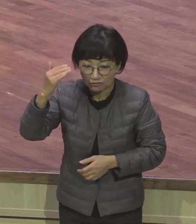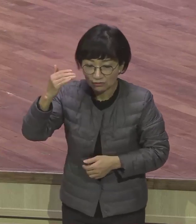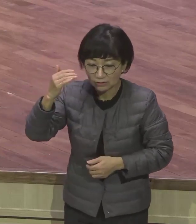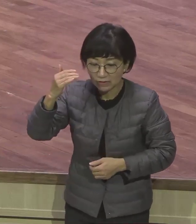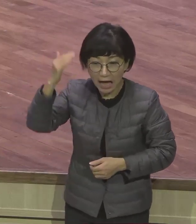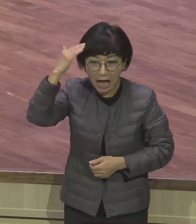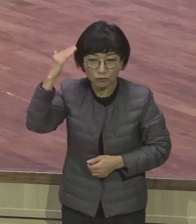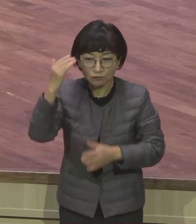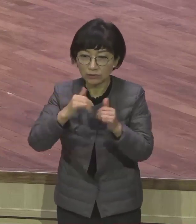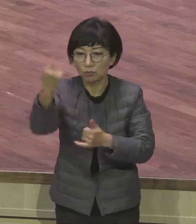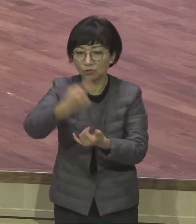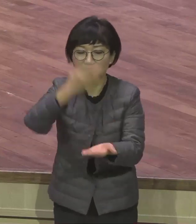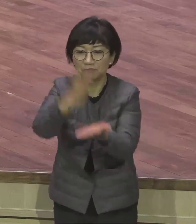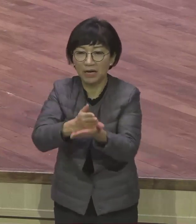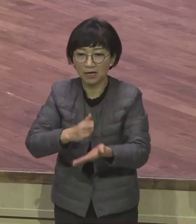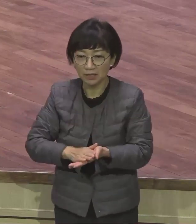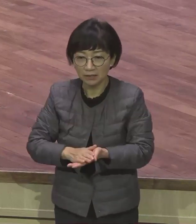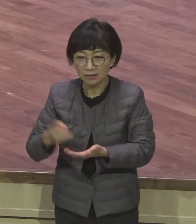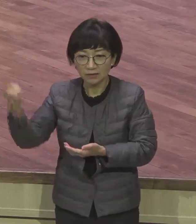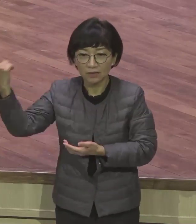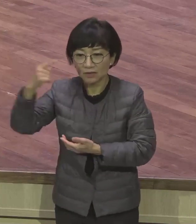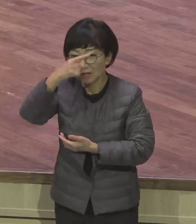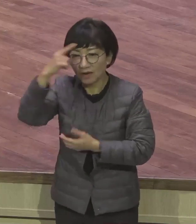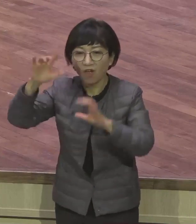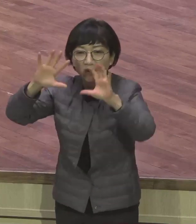들으면 한 달 동안